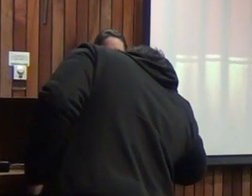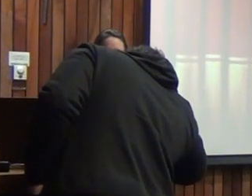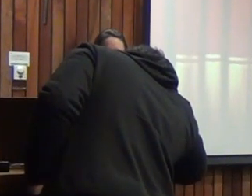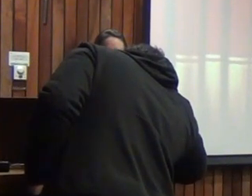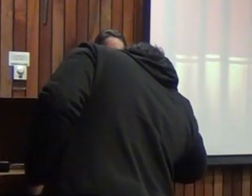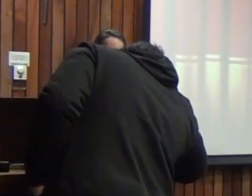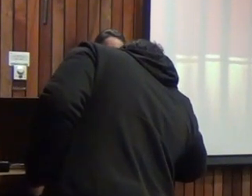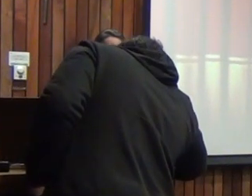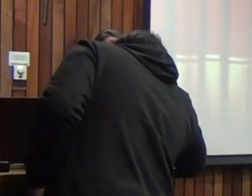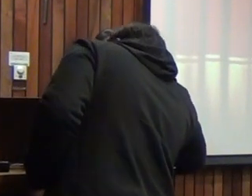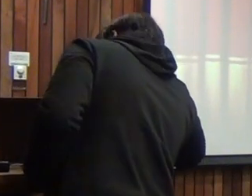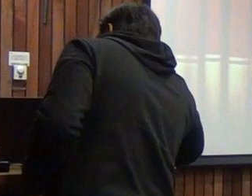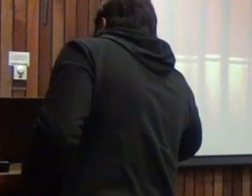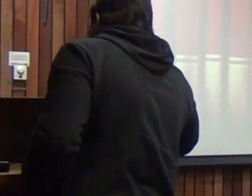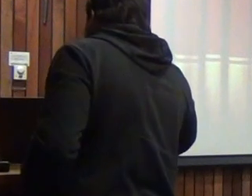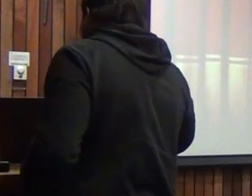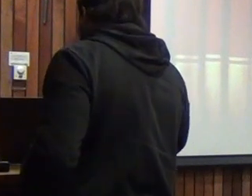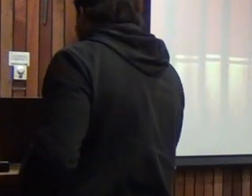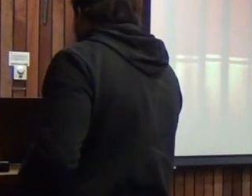buenos días